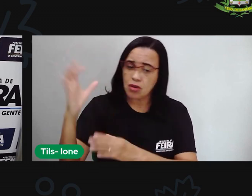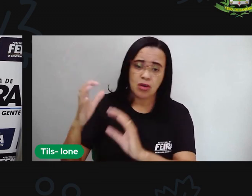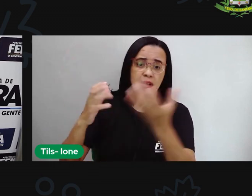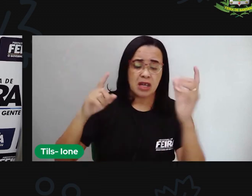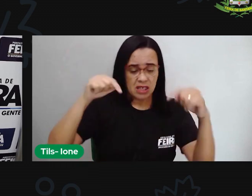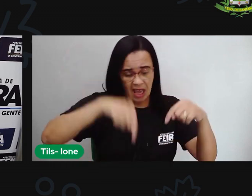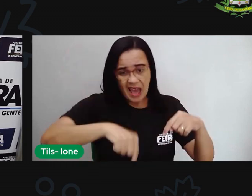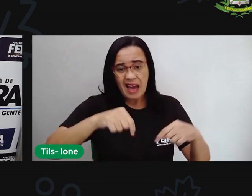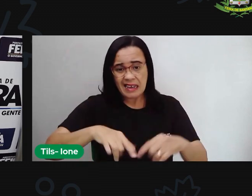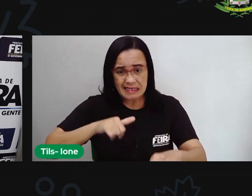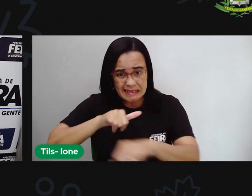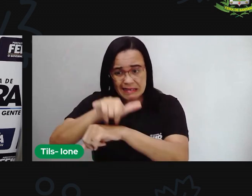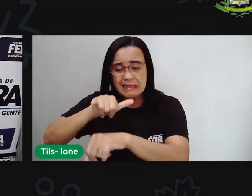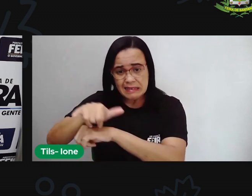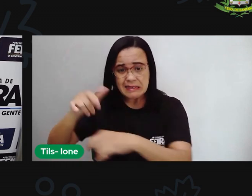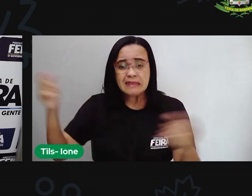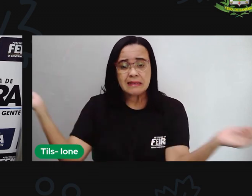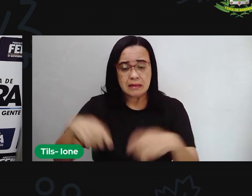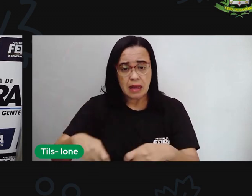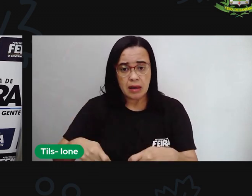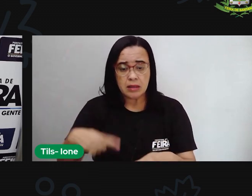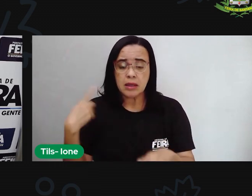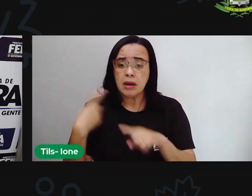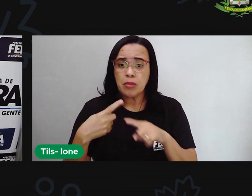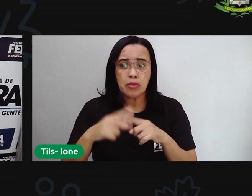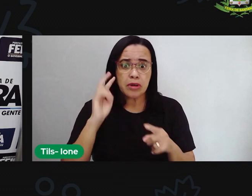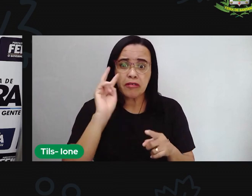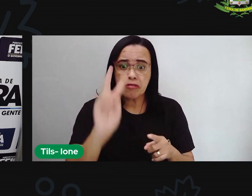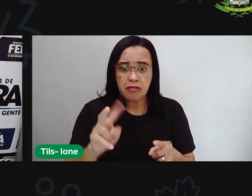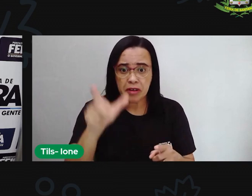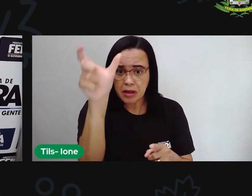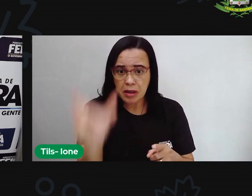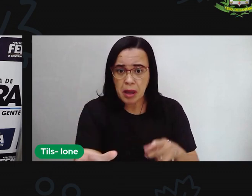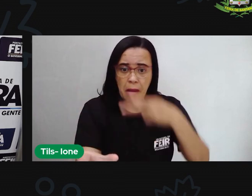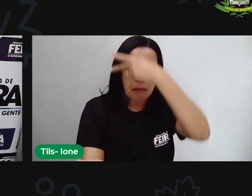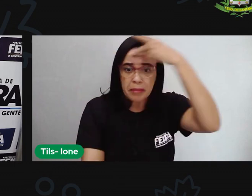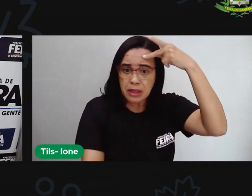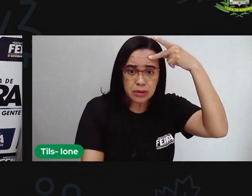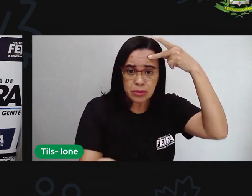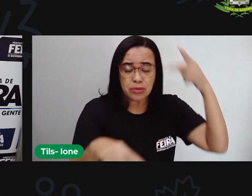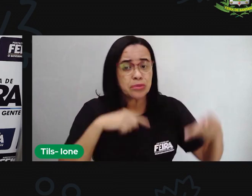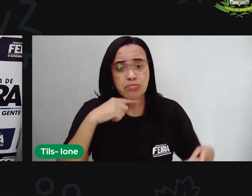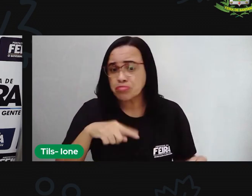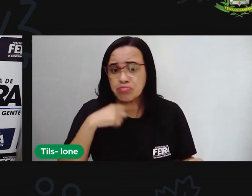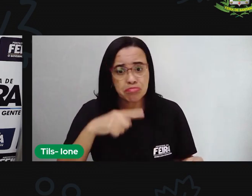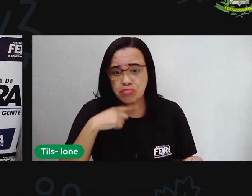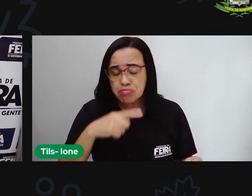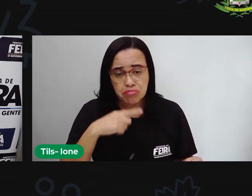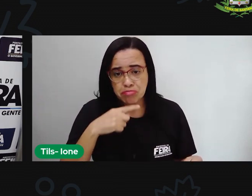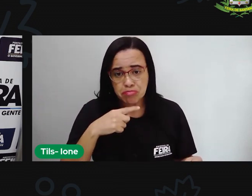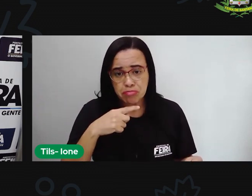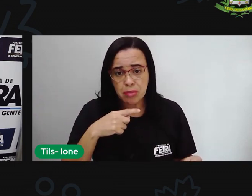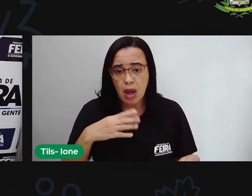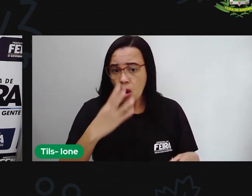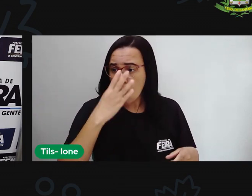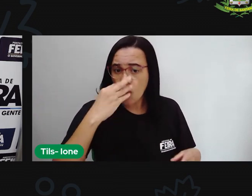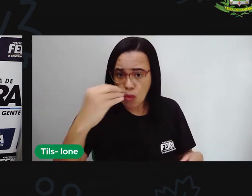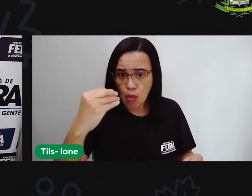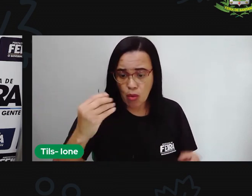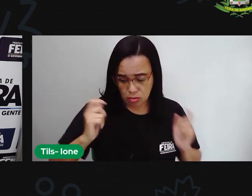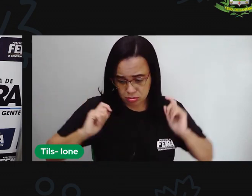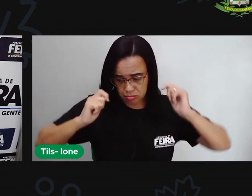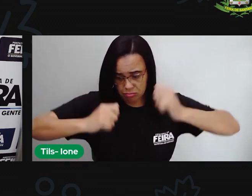atrás dos fios do outro lado da tela. O lobo pode se vestir de qualquer coisa